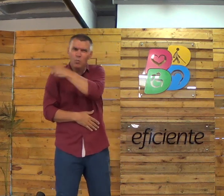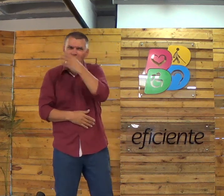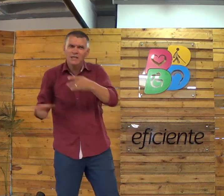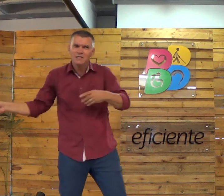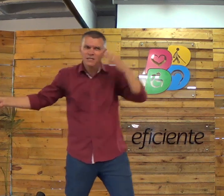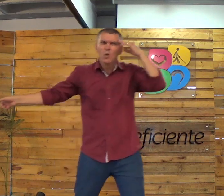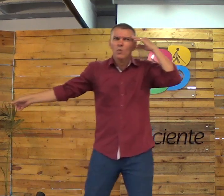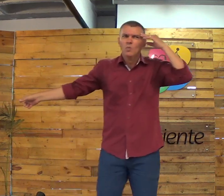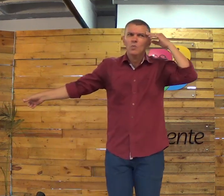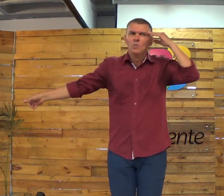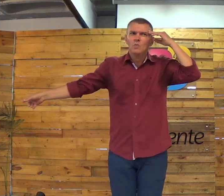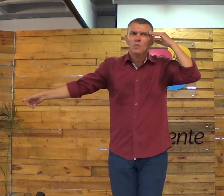ele entendeu.